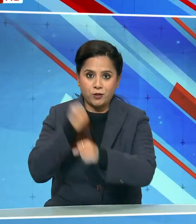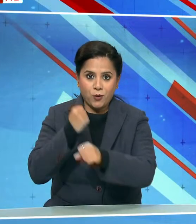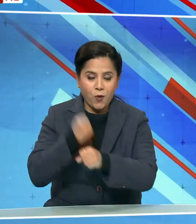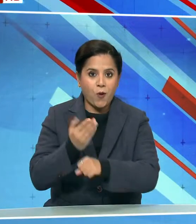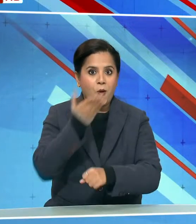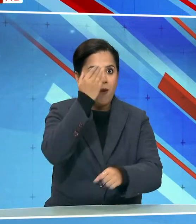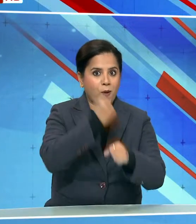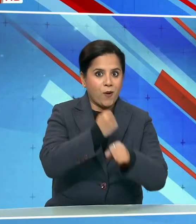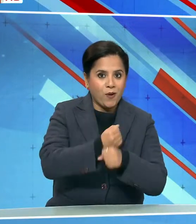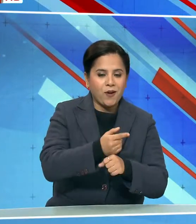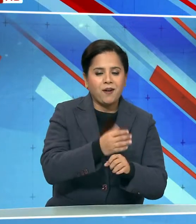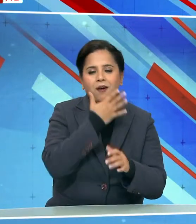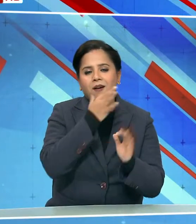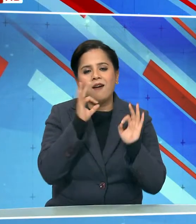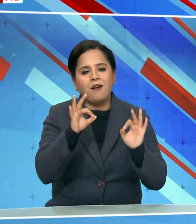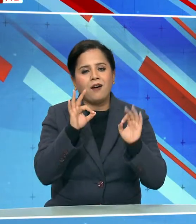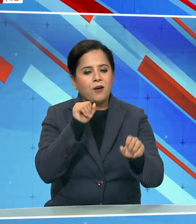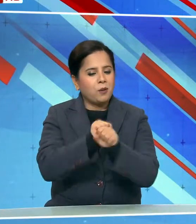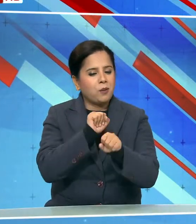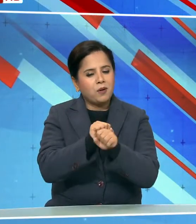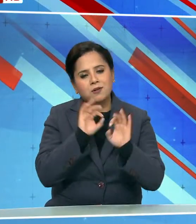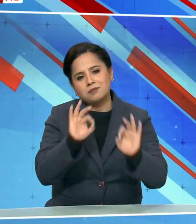इन्होंने बहुत सुन्दर काम किया है